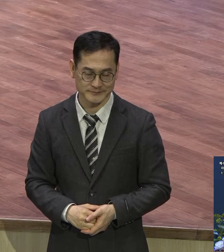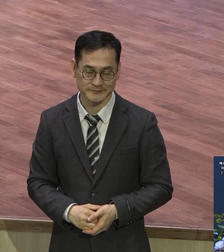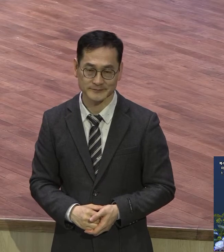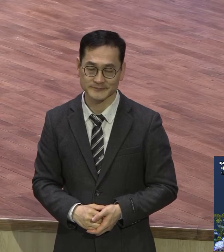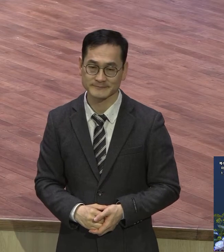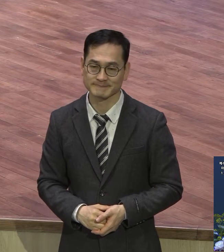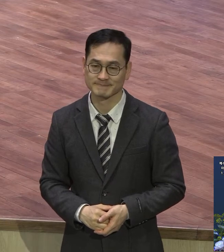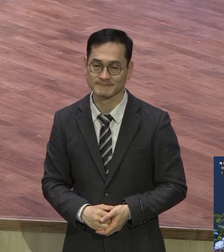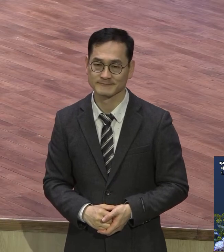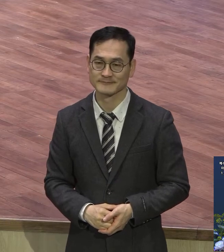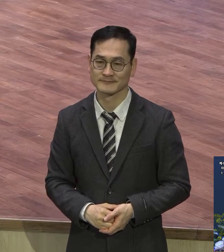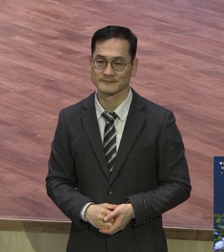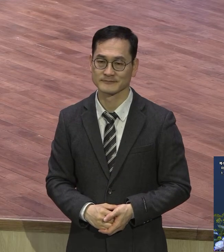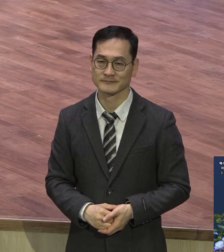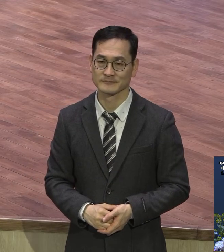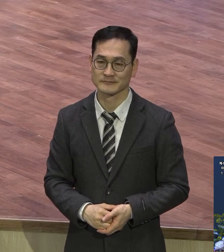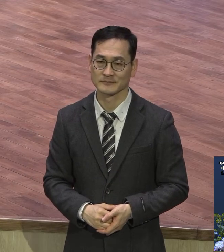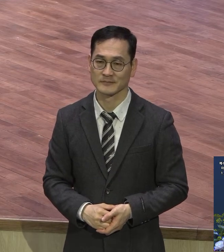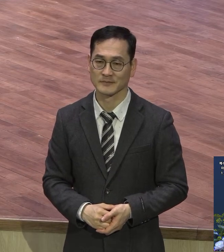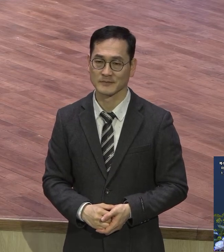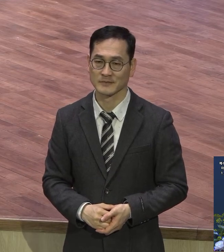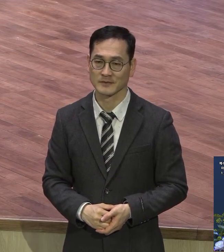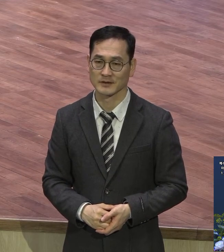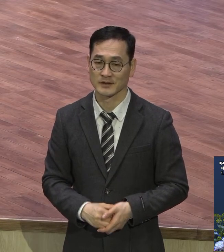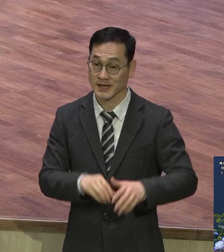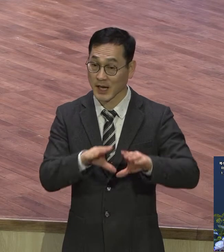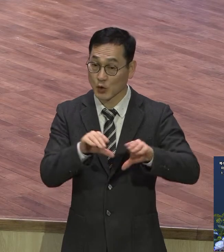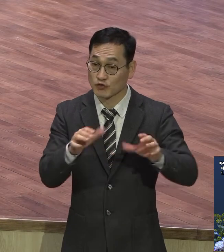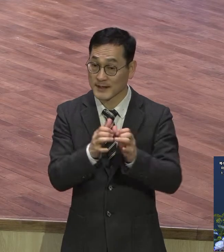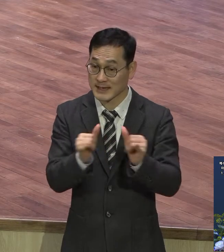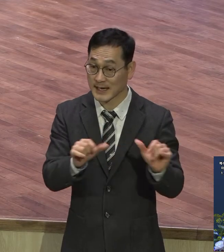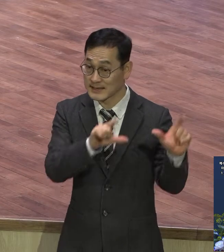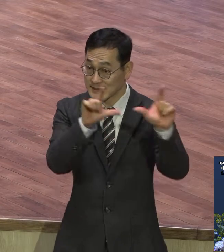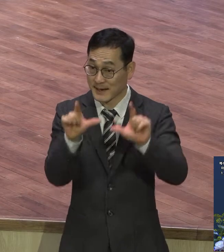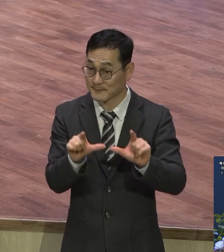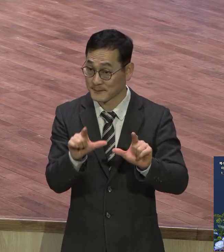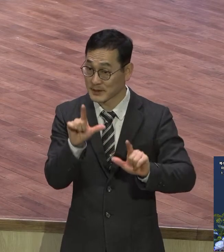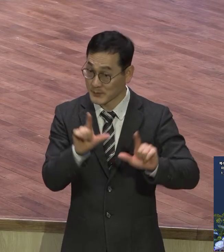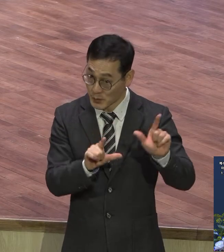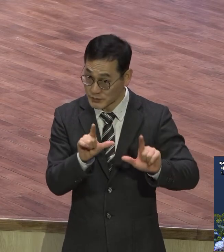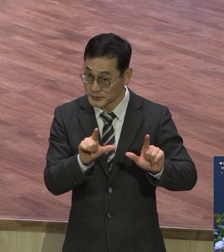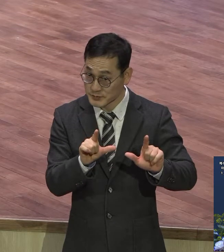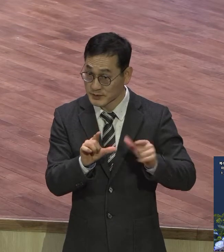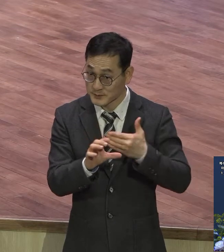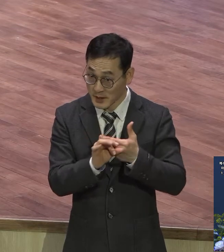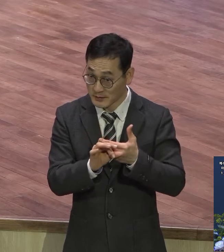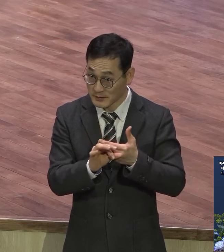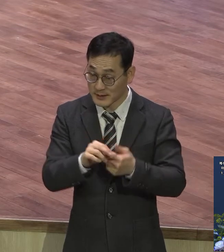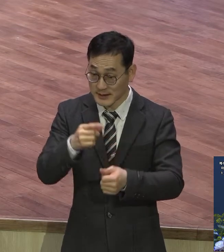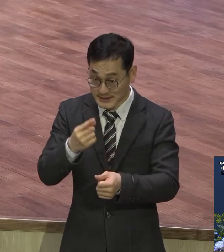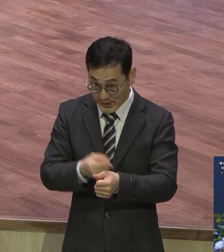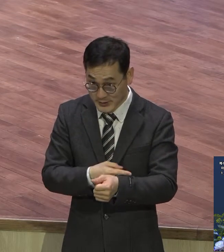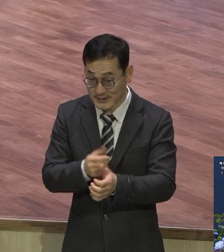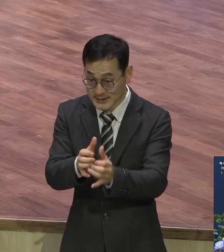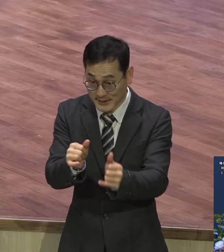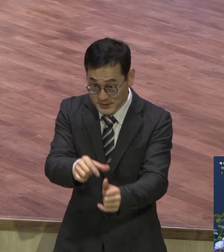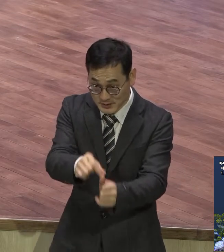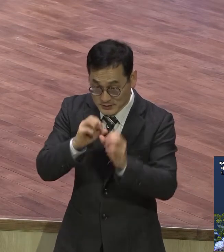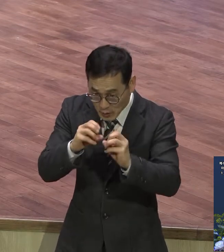온유한 삶의 모습을 갖게 되면 자연스럽게 사람을 어떻게 살리는 증거가 나와요